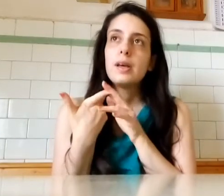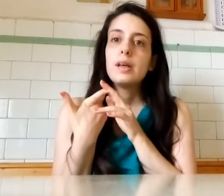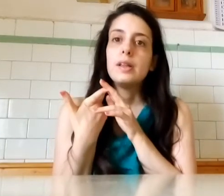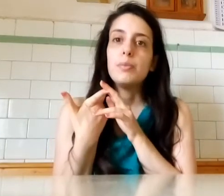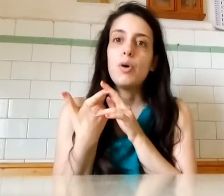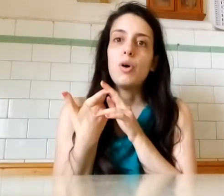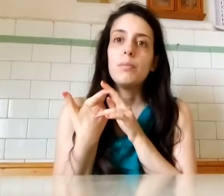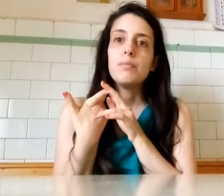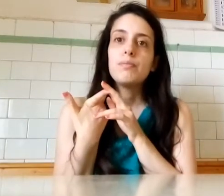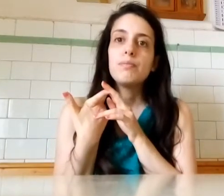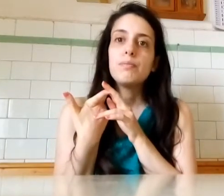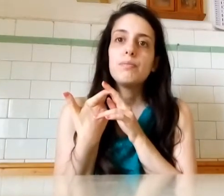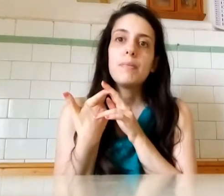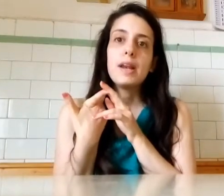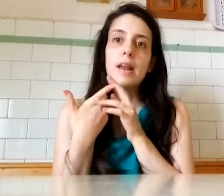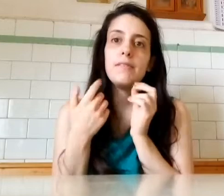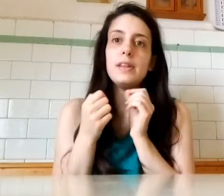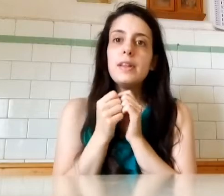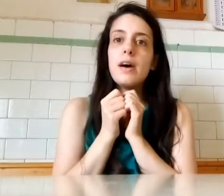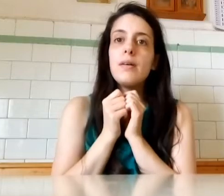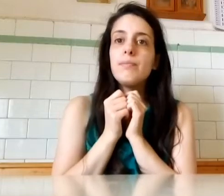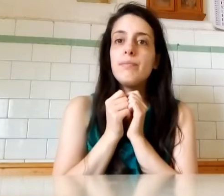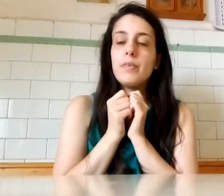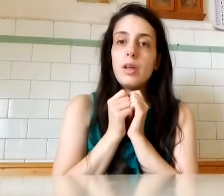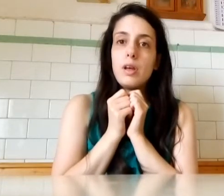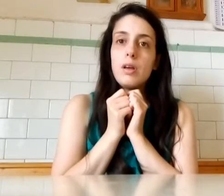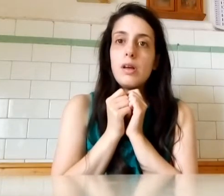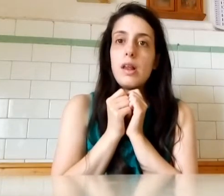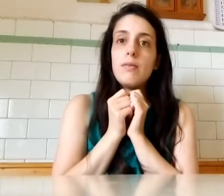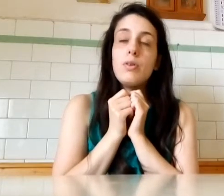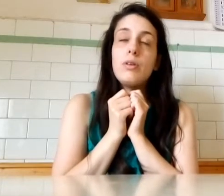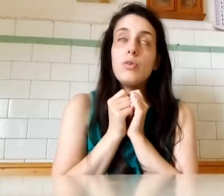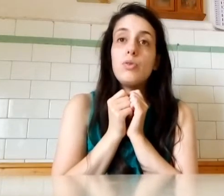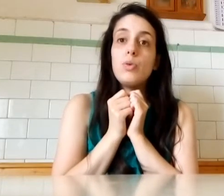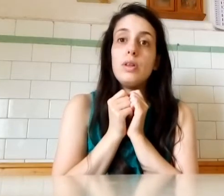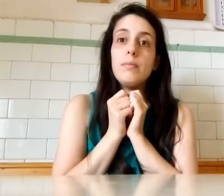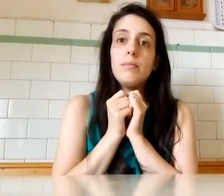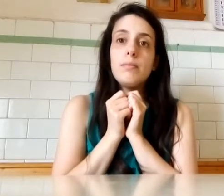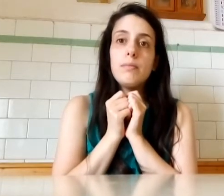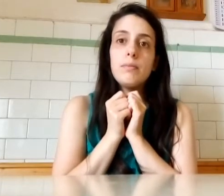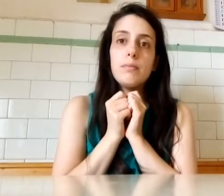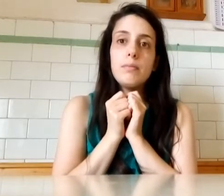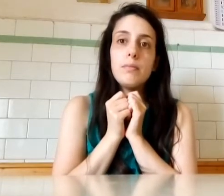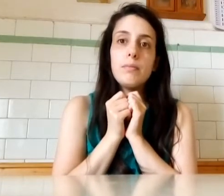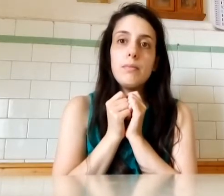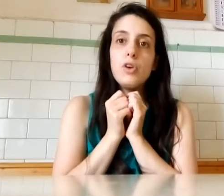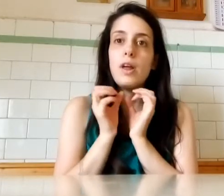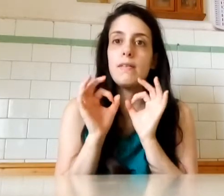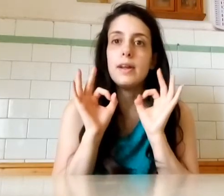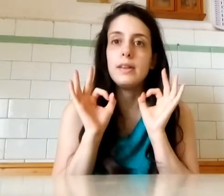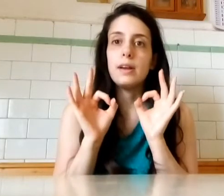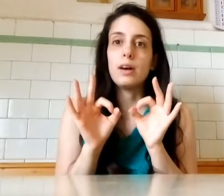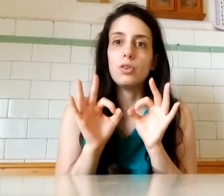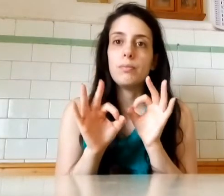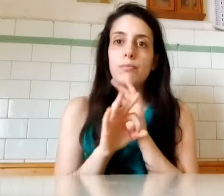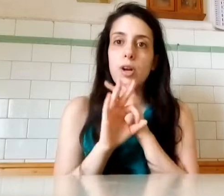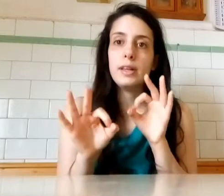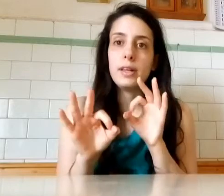Tipo Ma nella vita Lavori o studi? Io le avrei tirato Volentieri